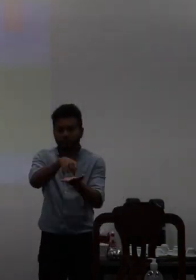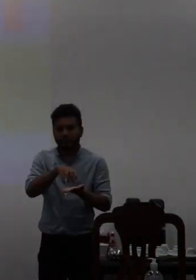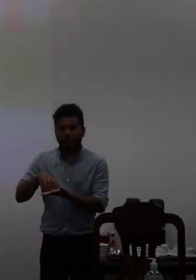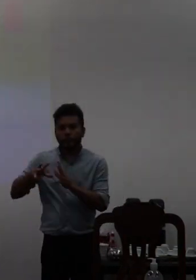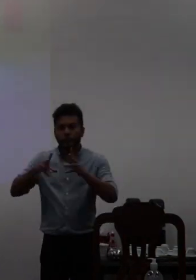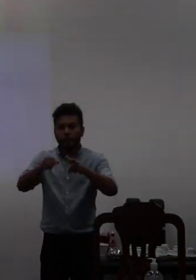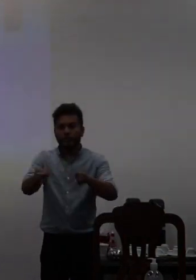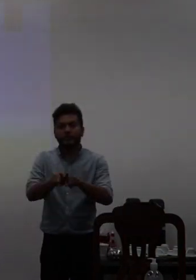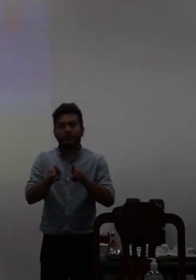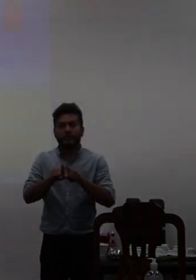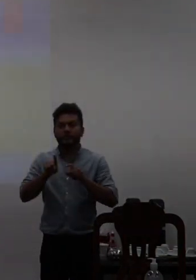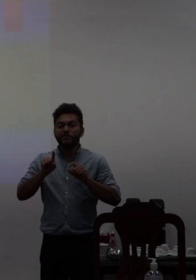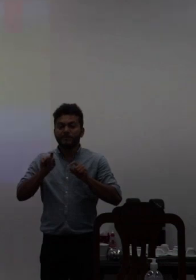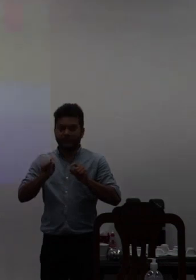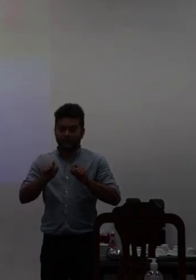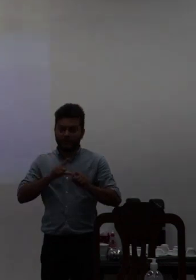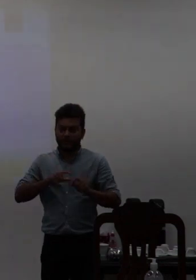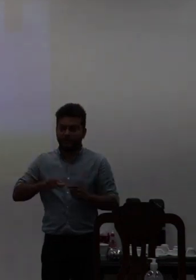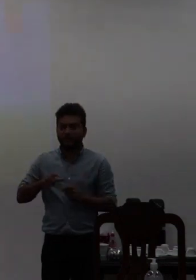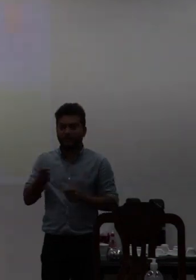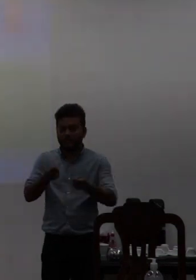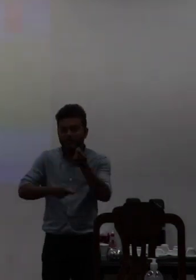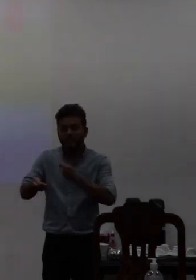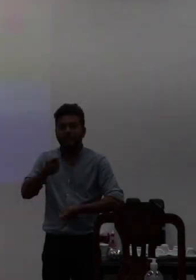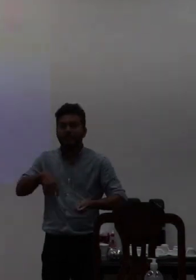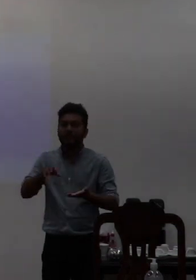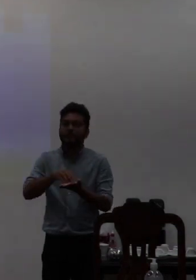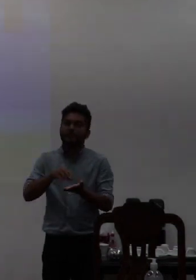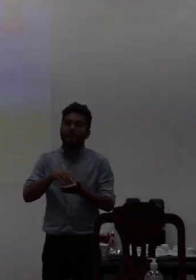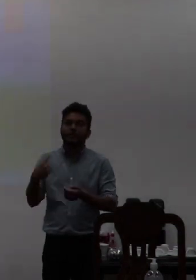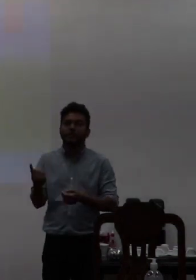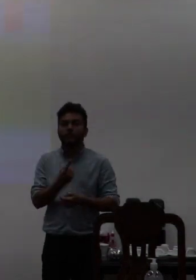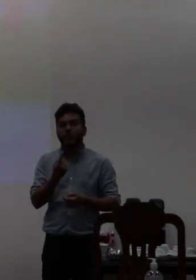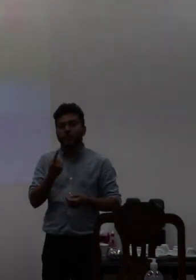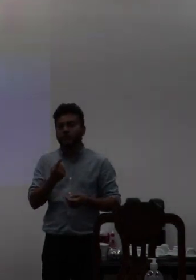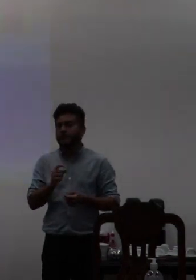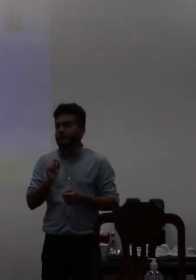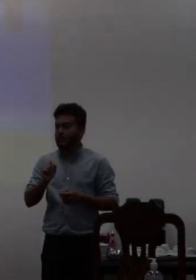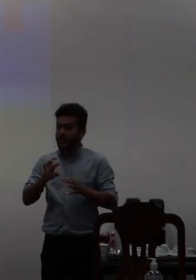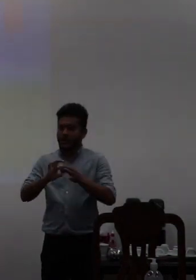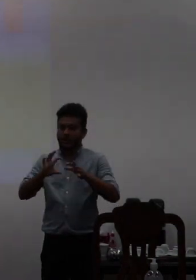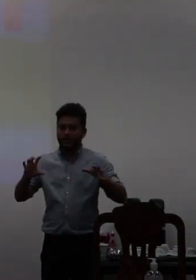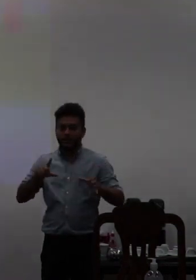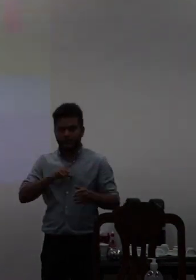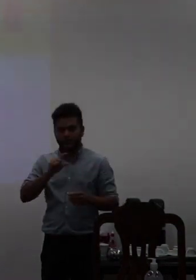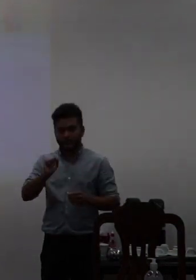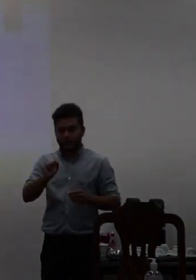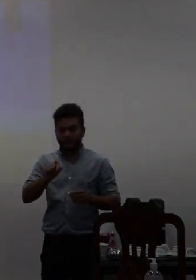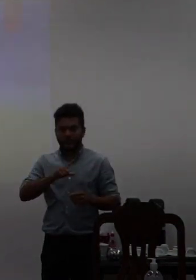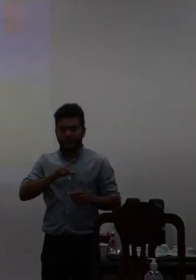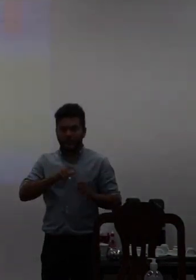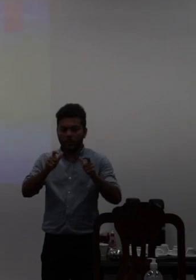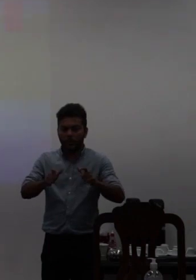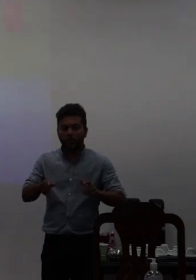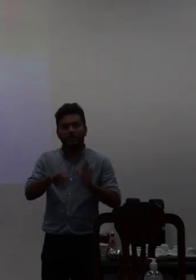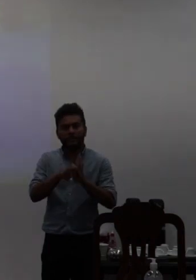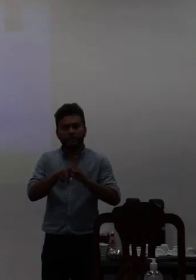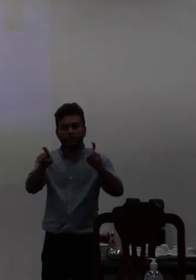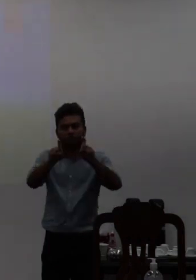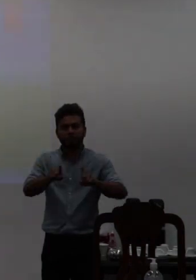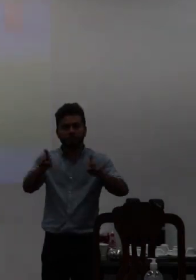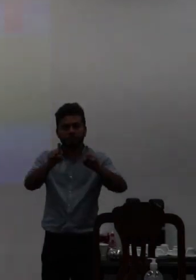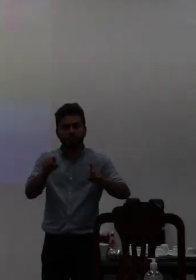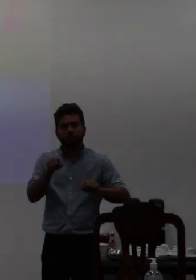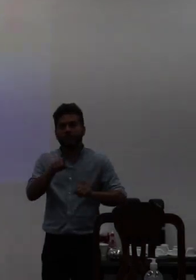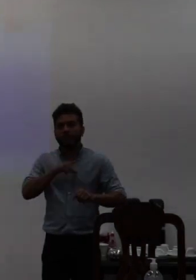administração central nós disponibilizamos um ponto com um computador com informações sobre